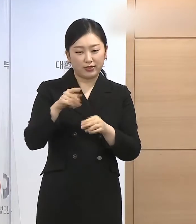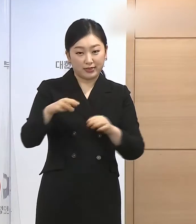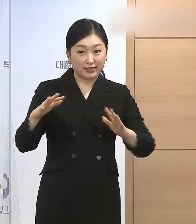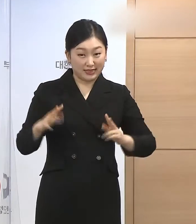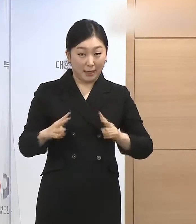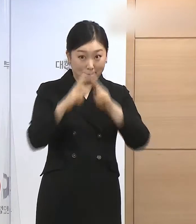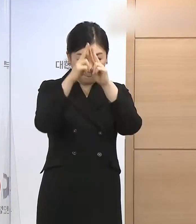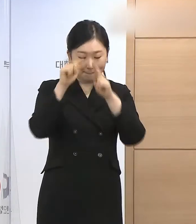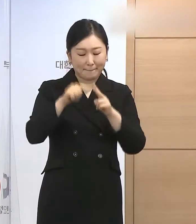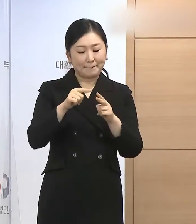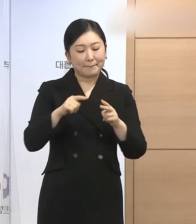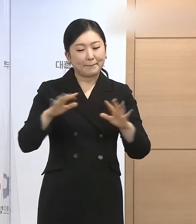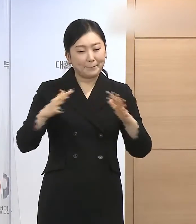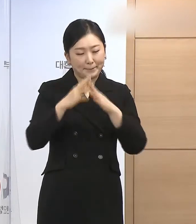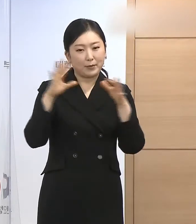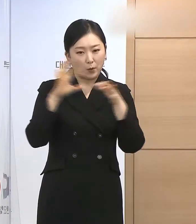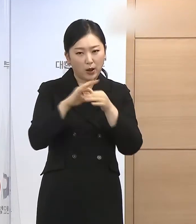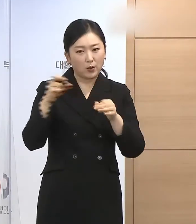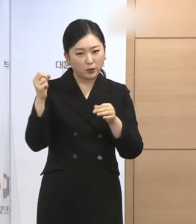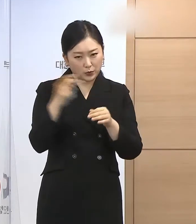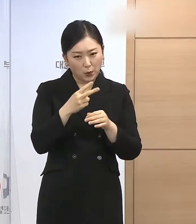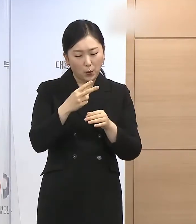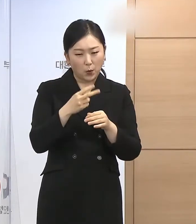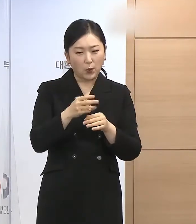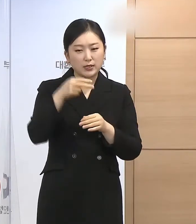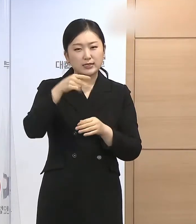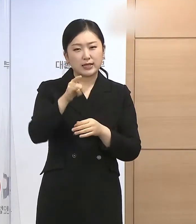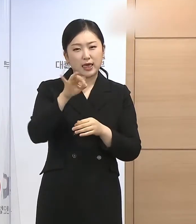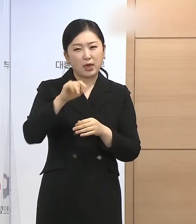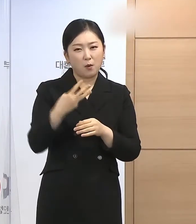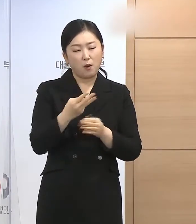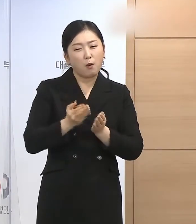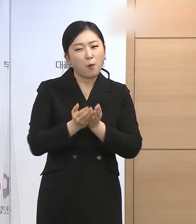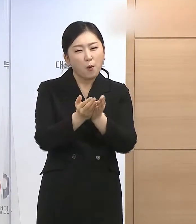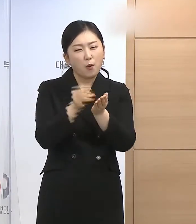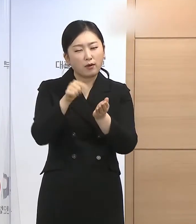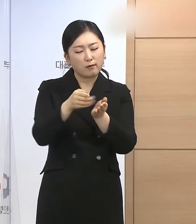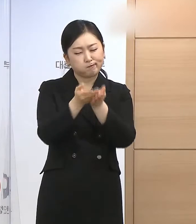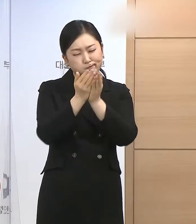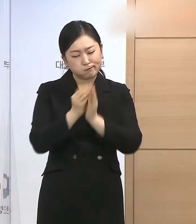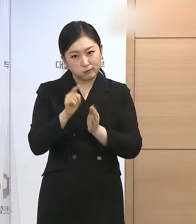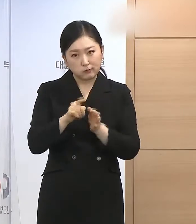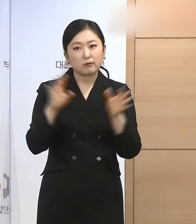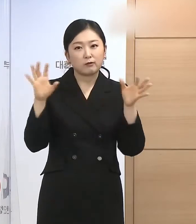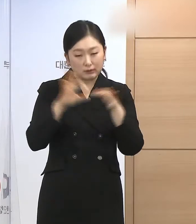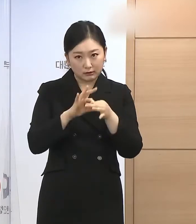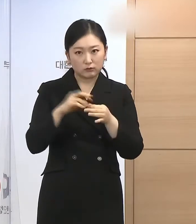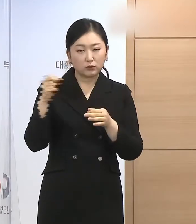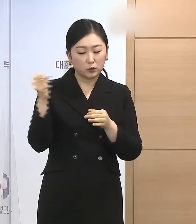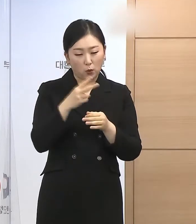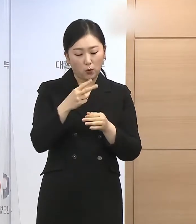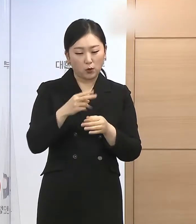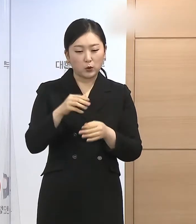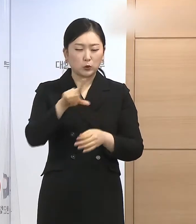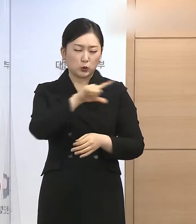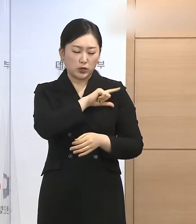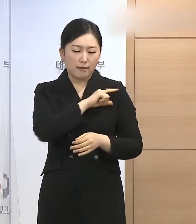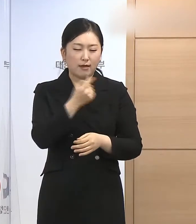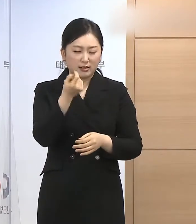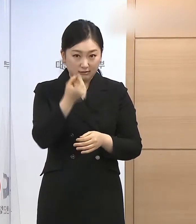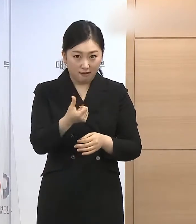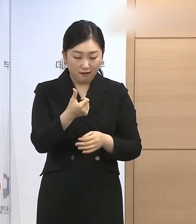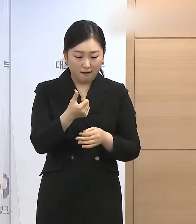희망버스 관련 사건, 공무원연금법 개정 관련 사건, 최저임금법 개정 관련